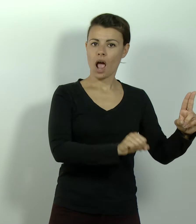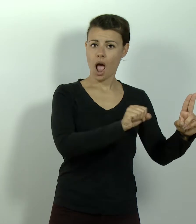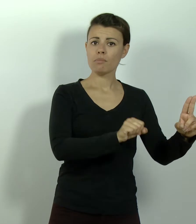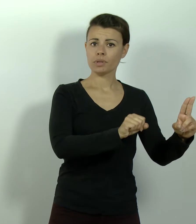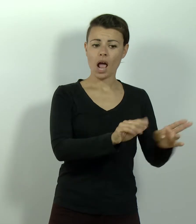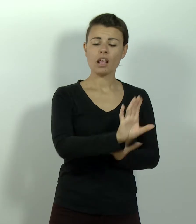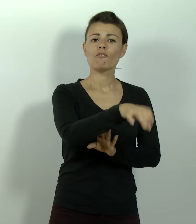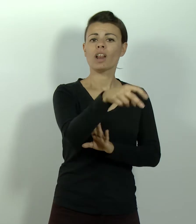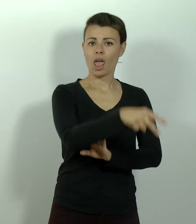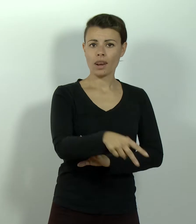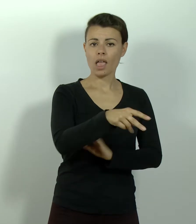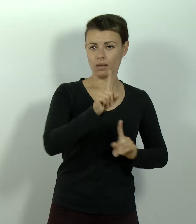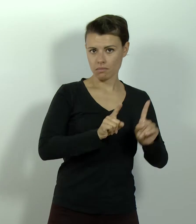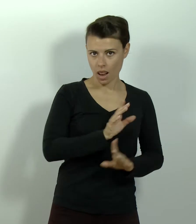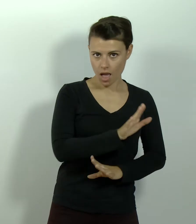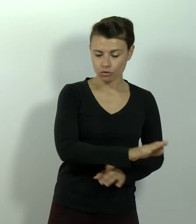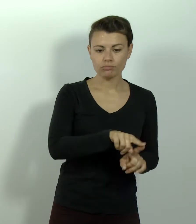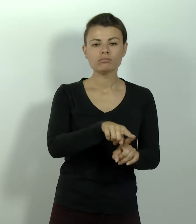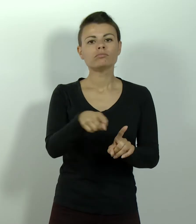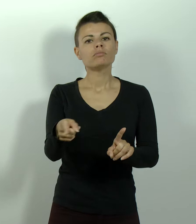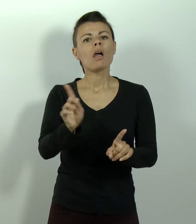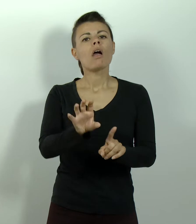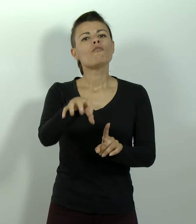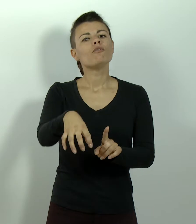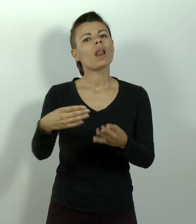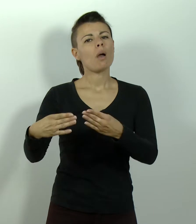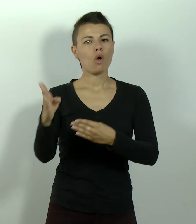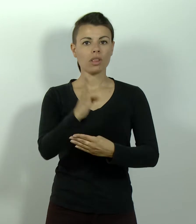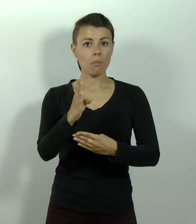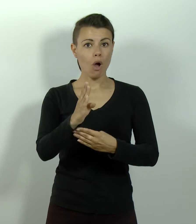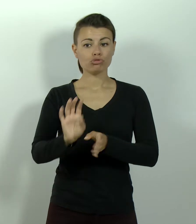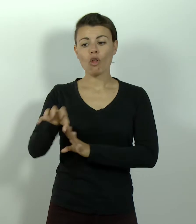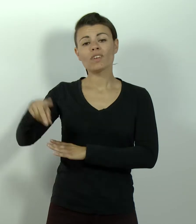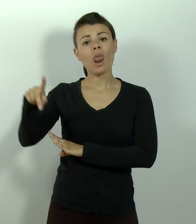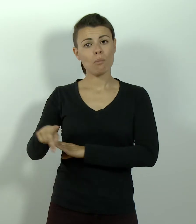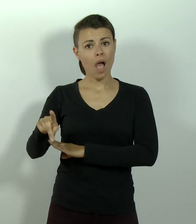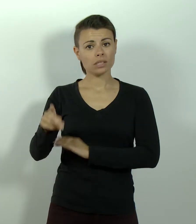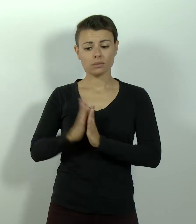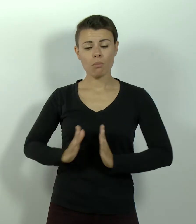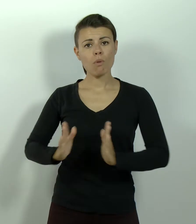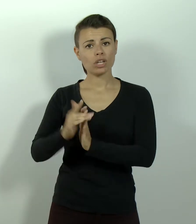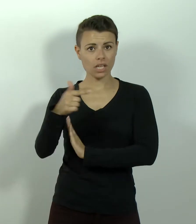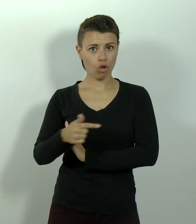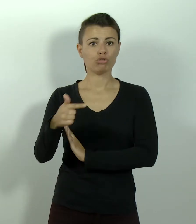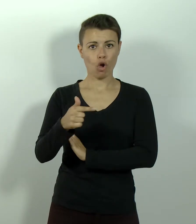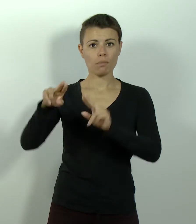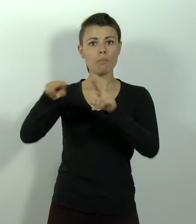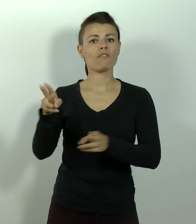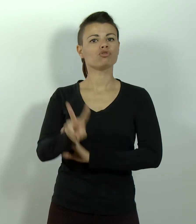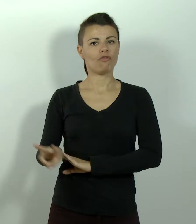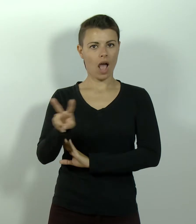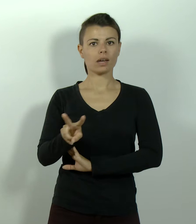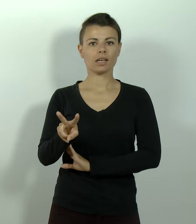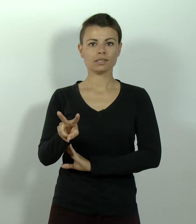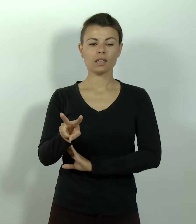Piani e Villa Necchi a Milano, Villa della Porta Bozzolo, Villa Panza e il Monastero di Torba in provincia di